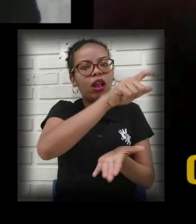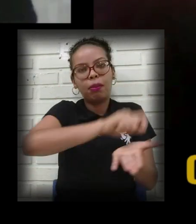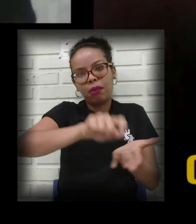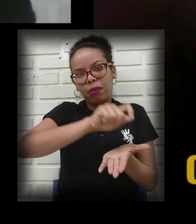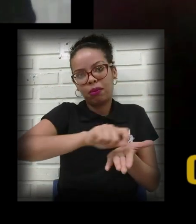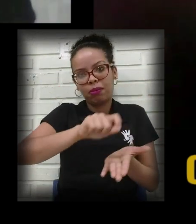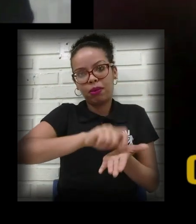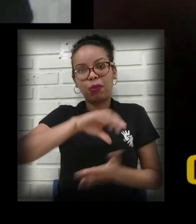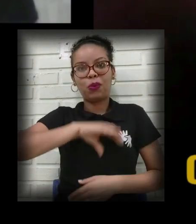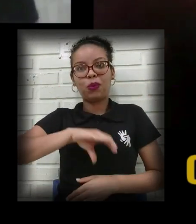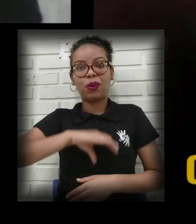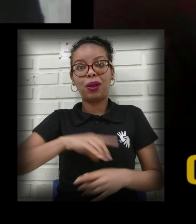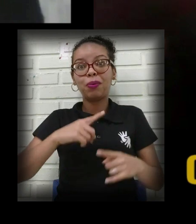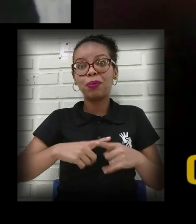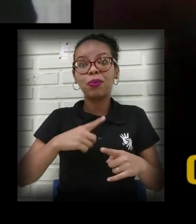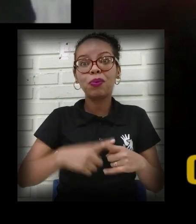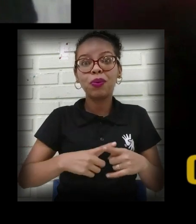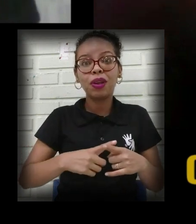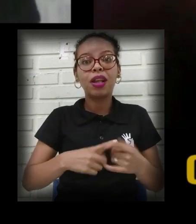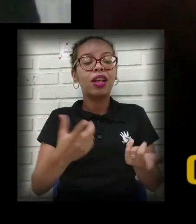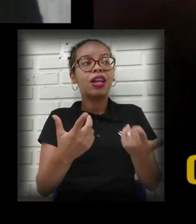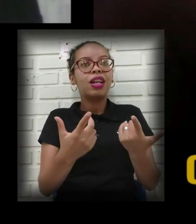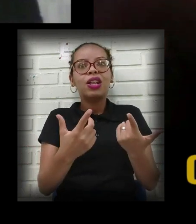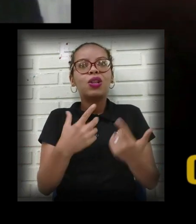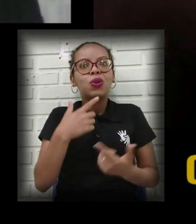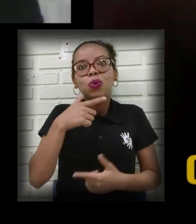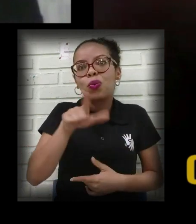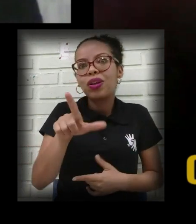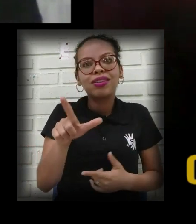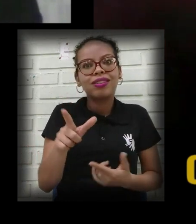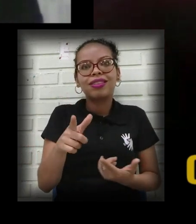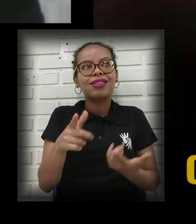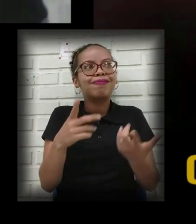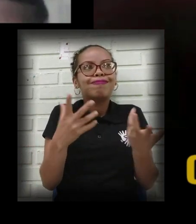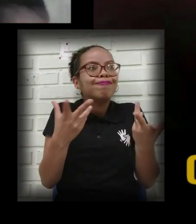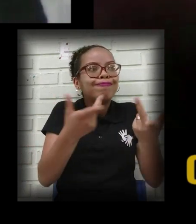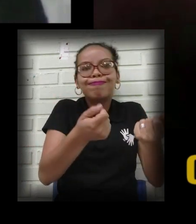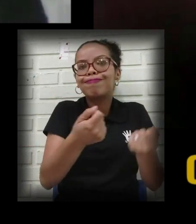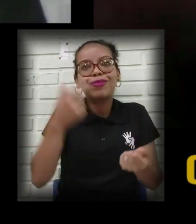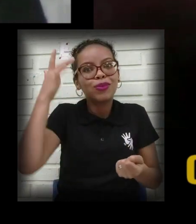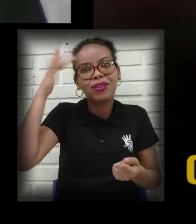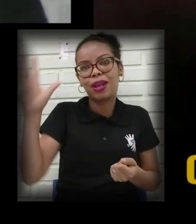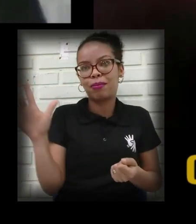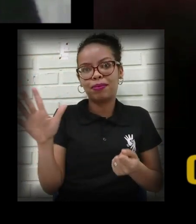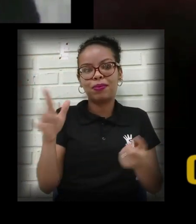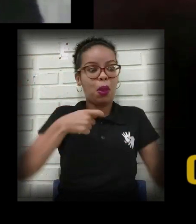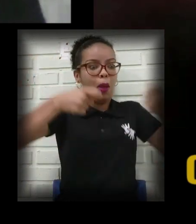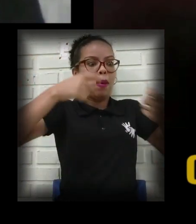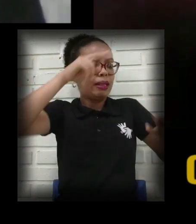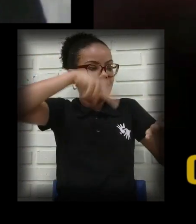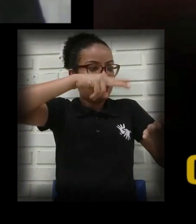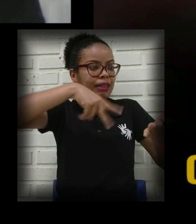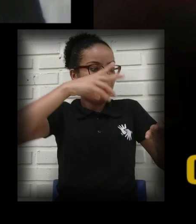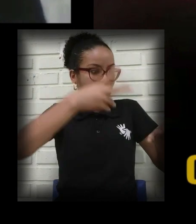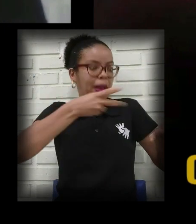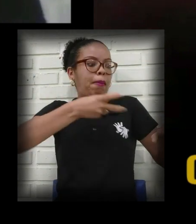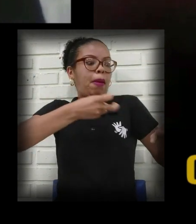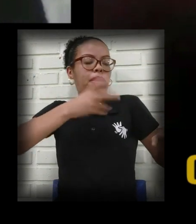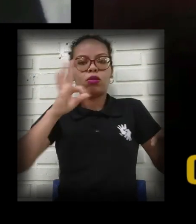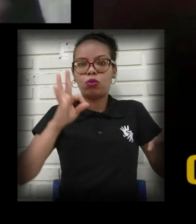portuguesa, é uma palavra que ele não tem, uma língua que ele não tem domínio, o surdo praticamente é obrigado, então a gente precisa ser obrigada também a aprender